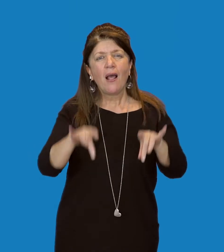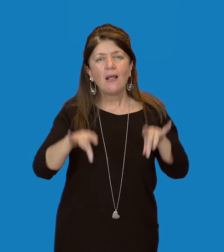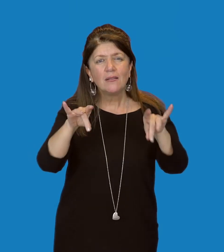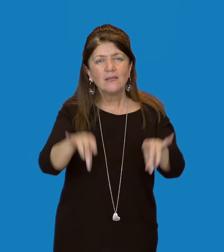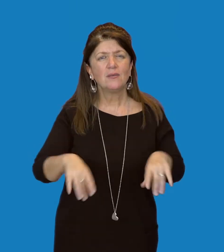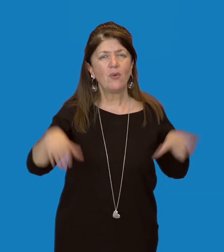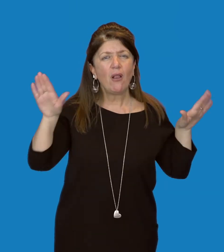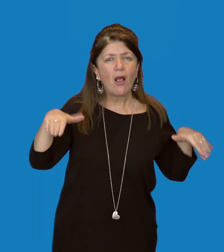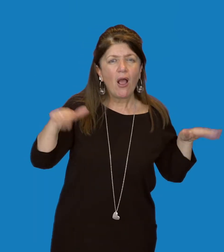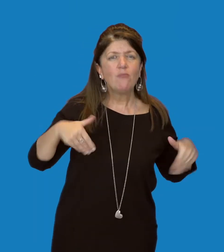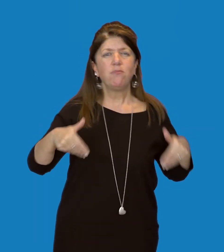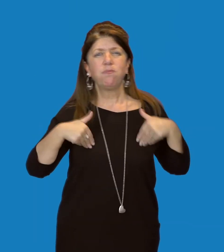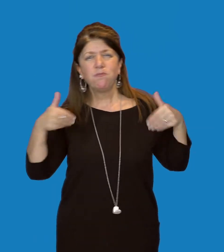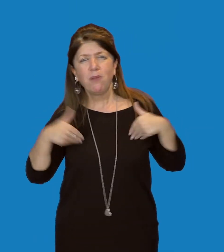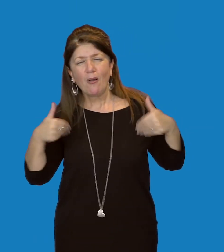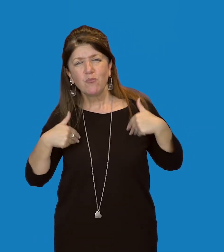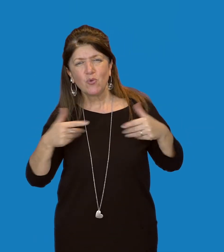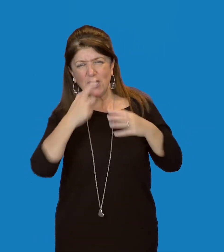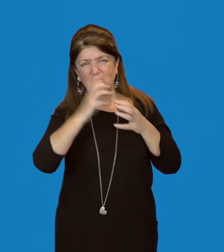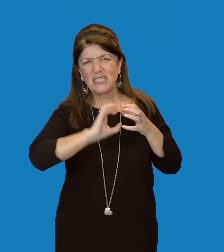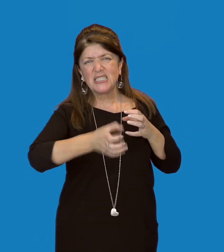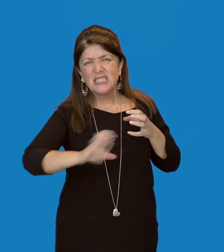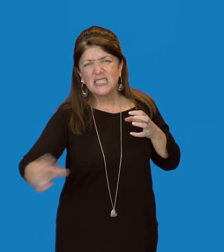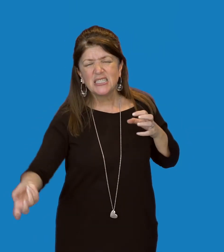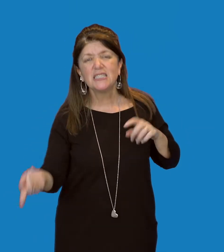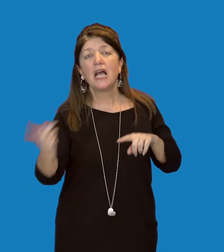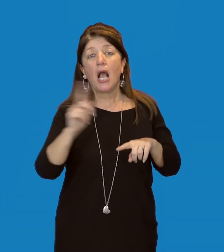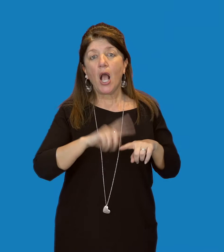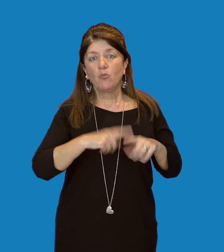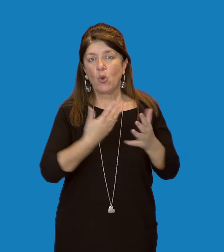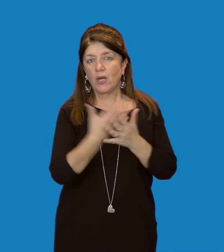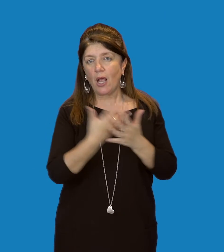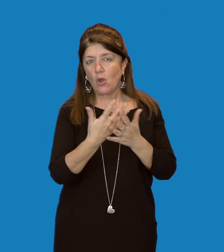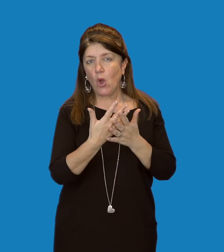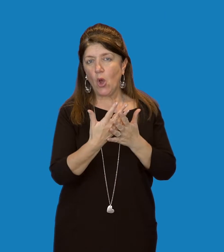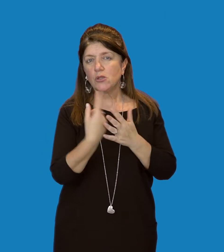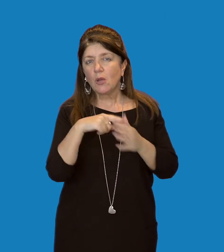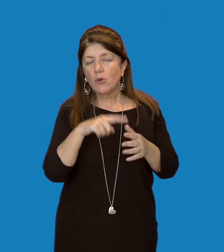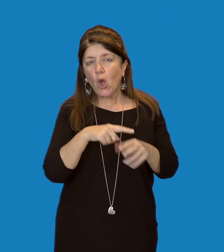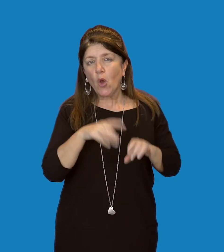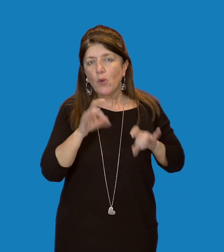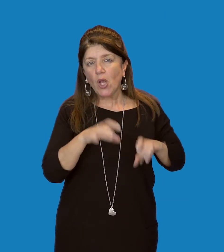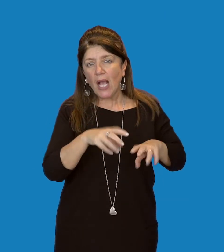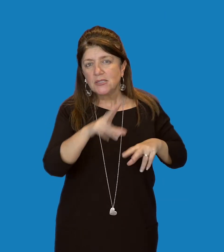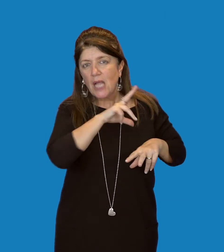e babuini, oltre alla scena di inseguimento di una gazzella di Thompson da parte di un ghepardo.